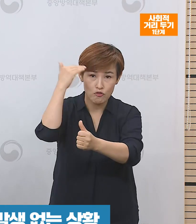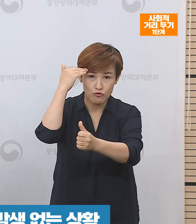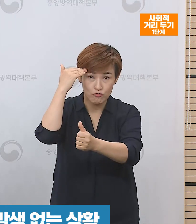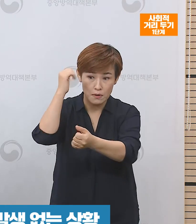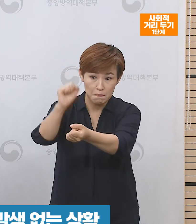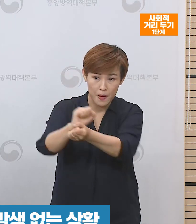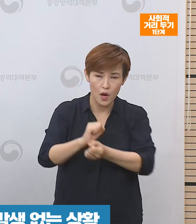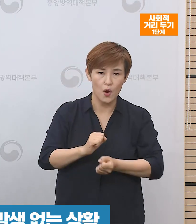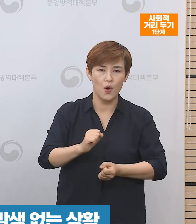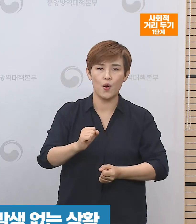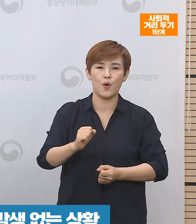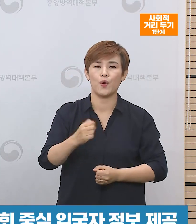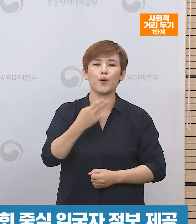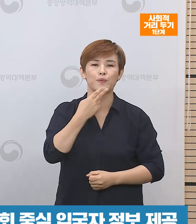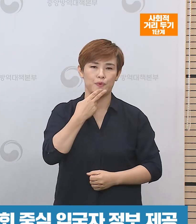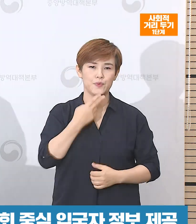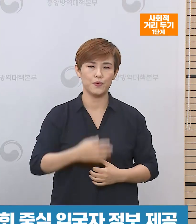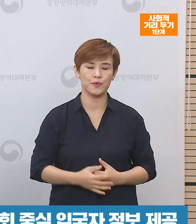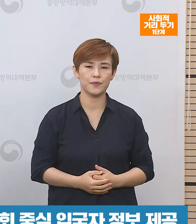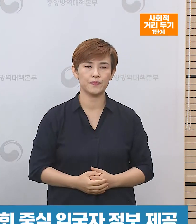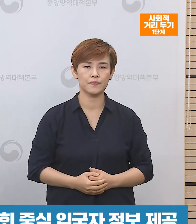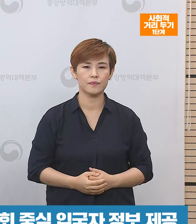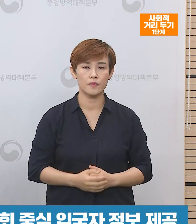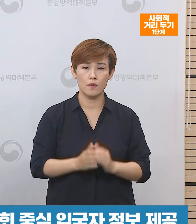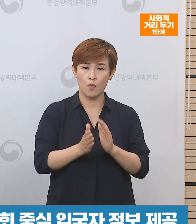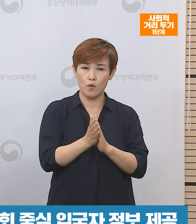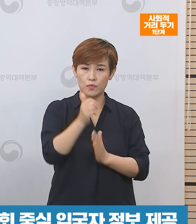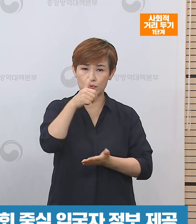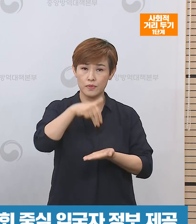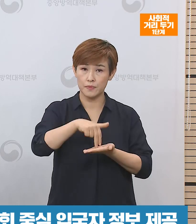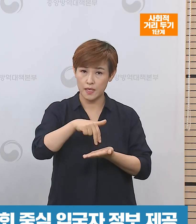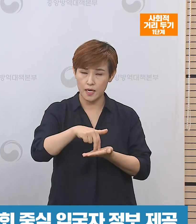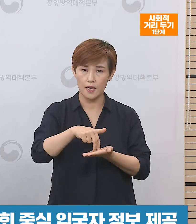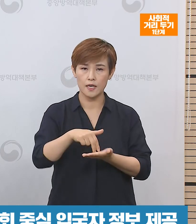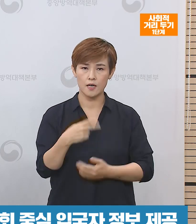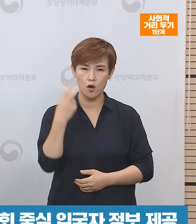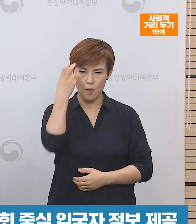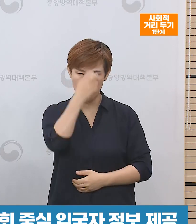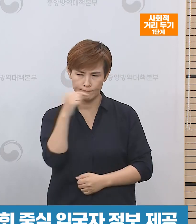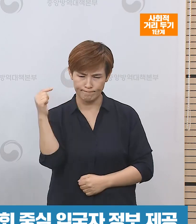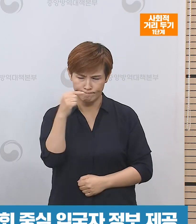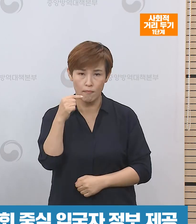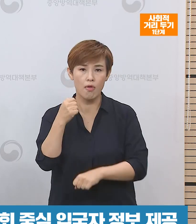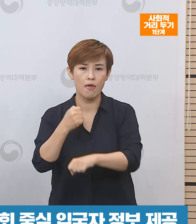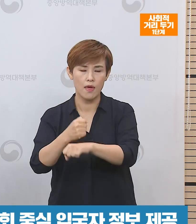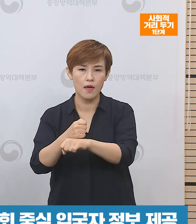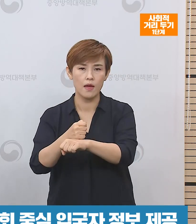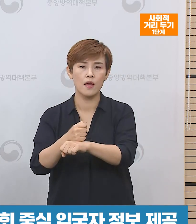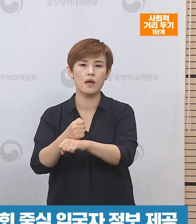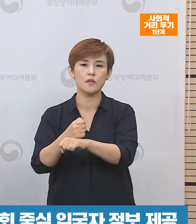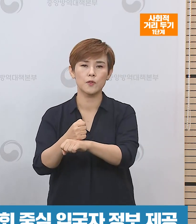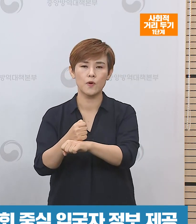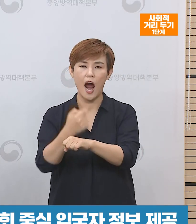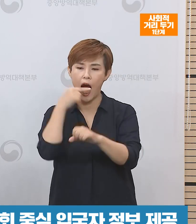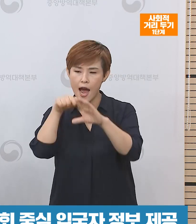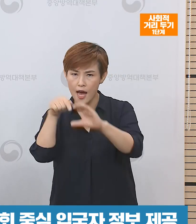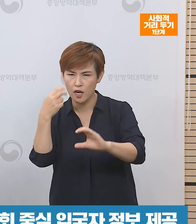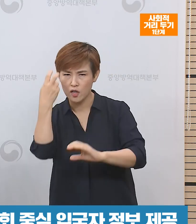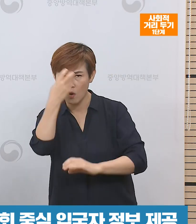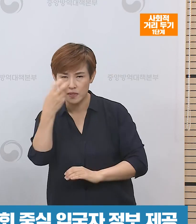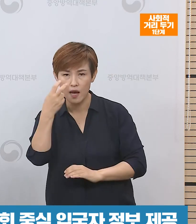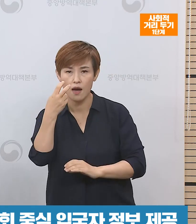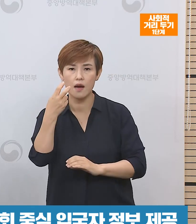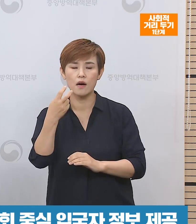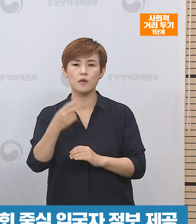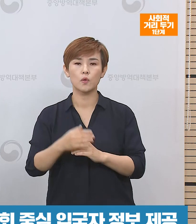발생은 없는 상황입니다. 저희 방역당국에서는 검역과 함께 철저한 진단검사, 또